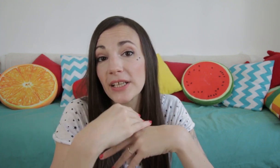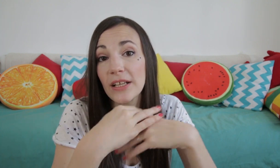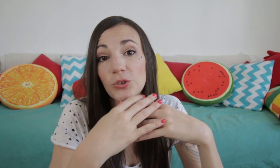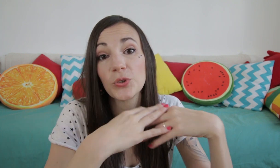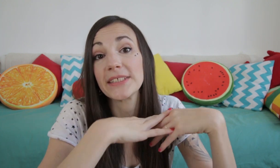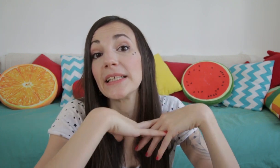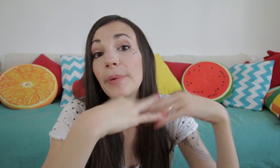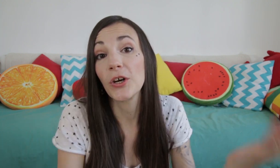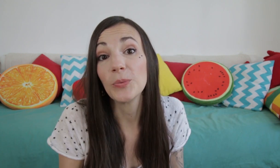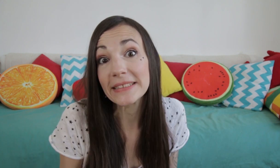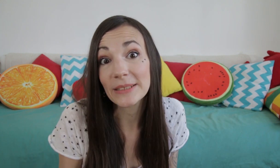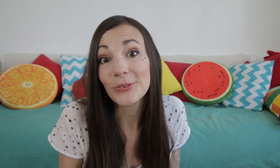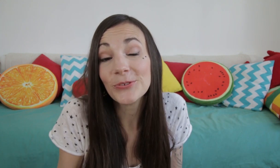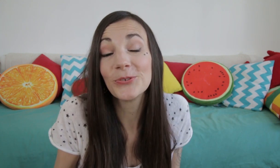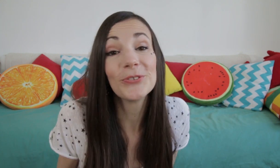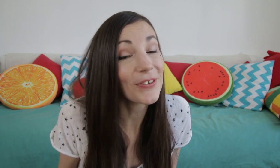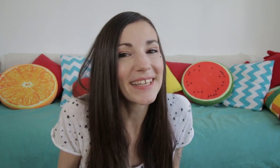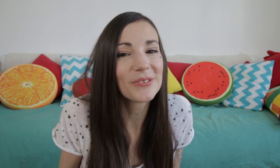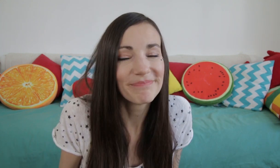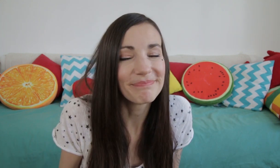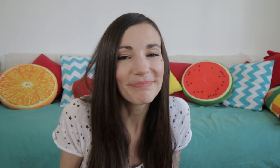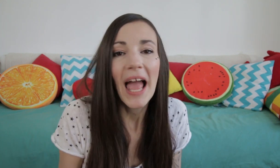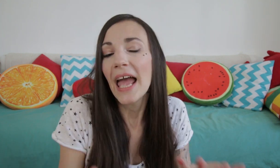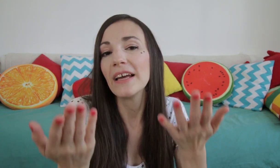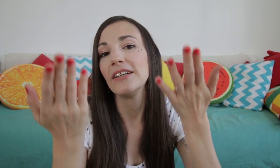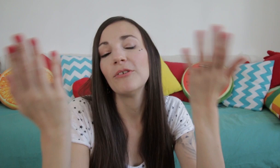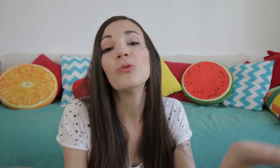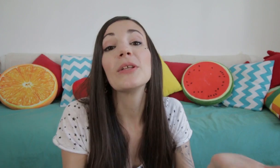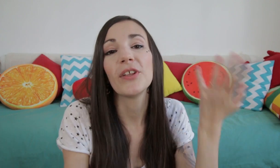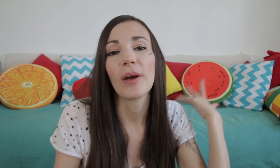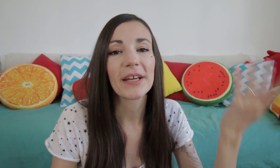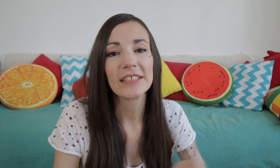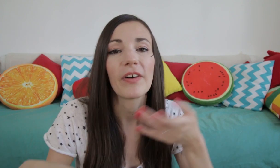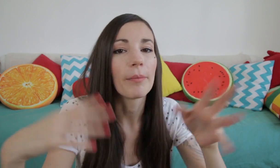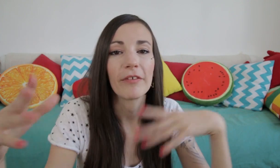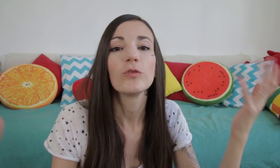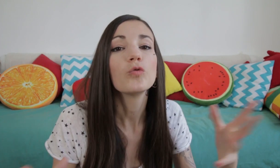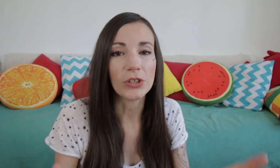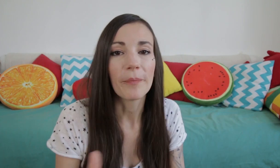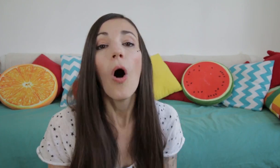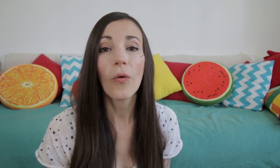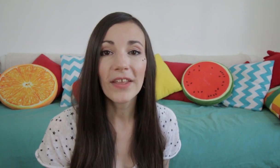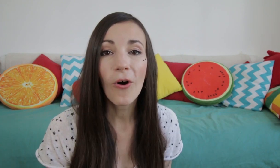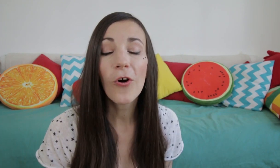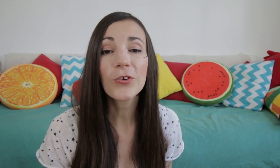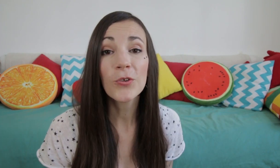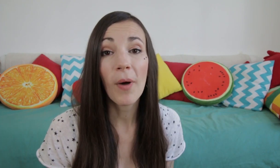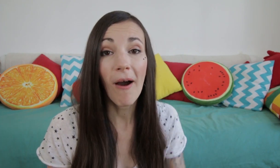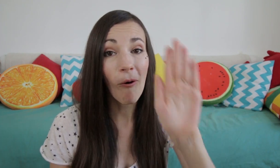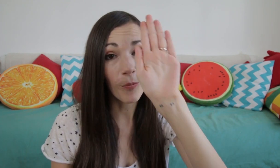quelque chose qui n'est pas comestible du tout sur les cailloux. Ou les doigts dans la prise. bref, tout ça. On a donc une main en